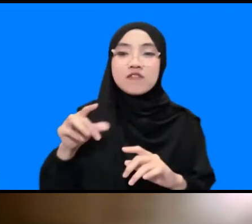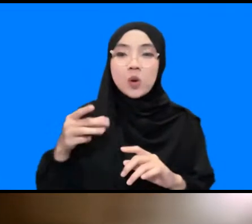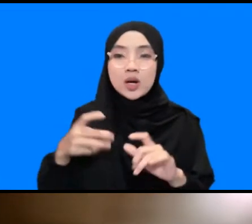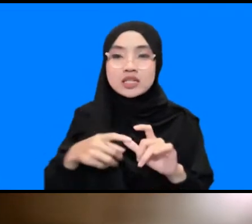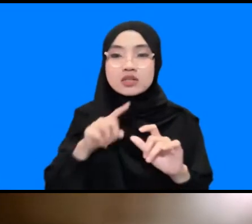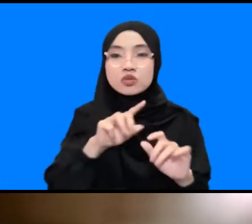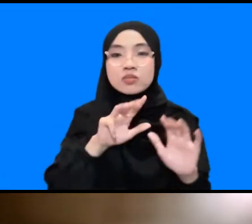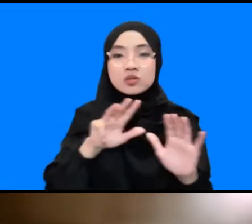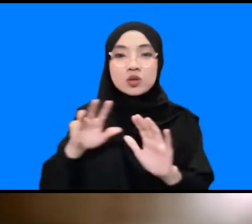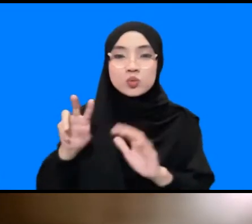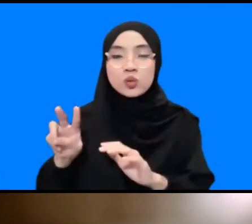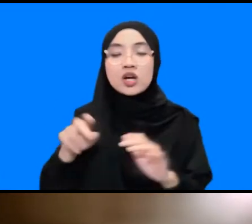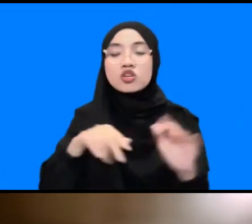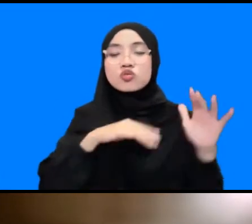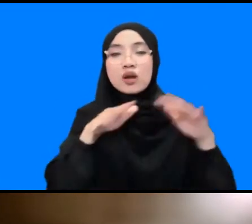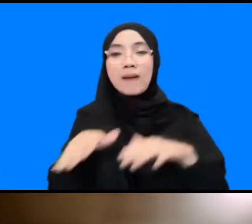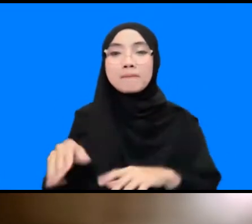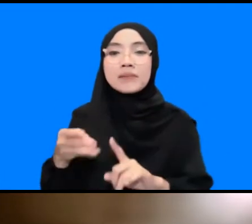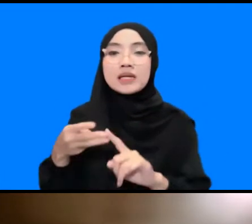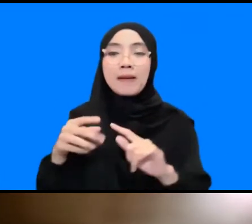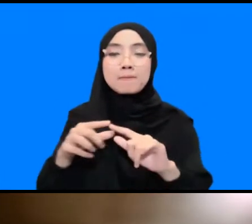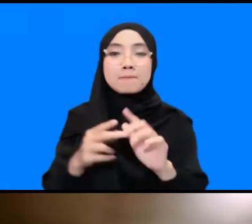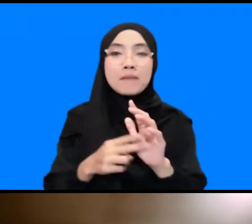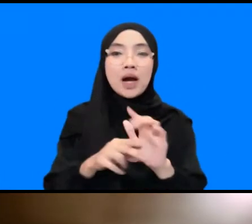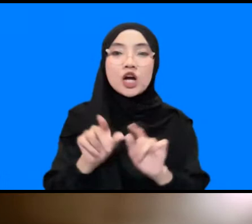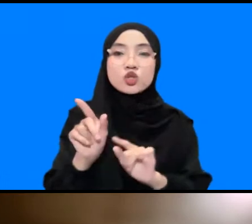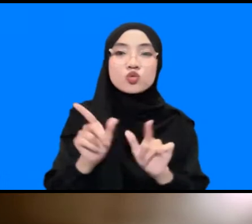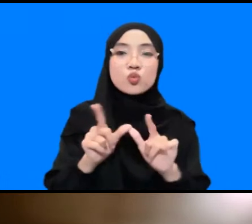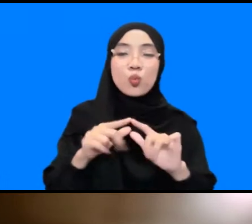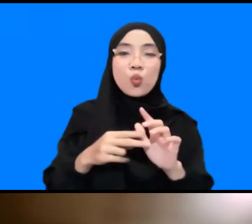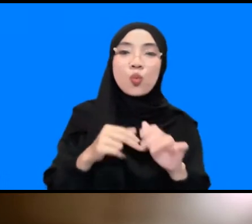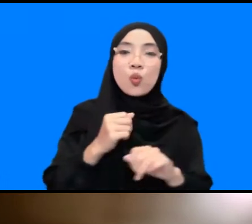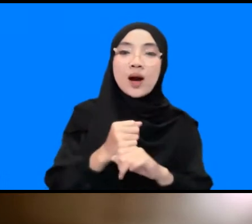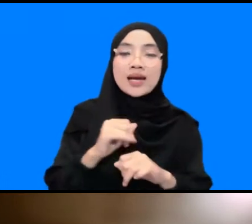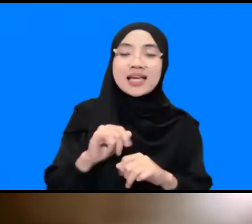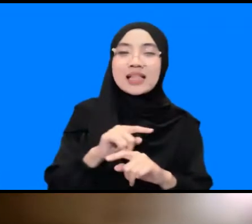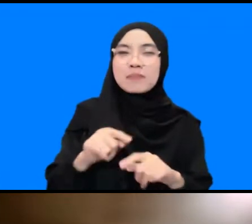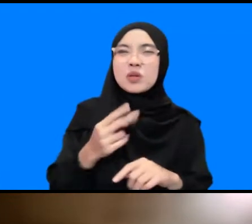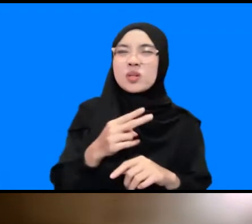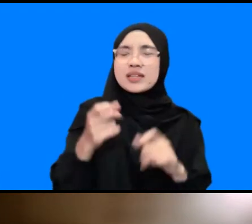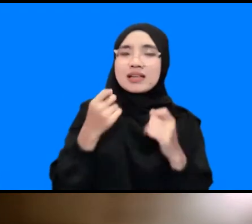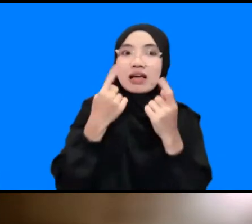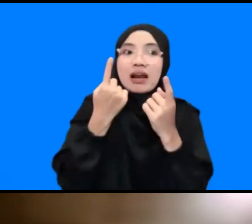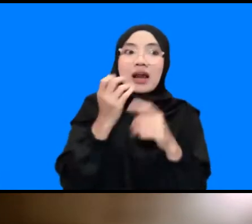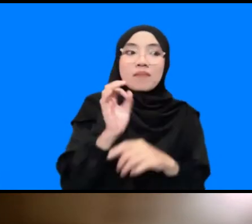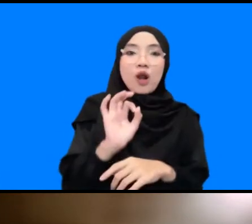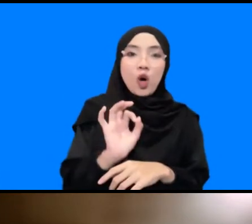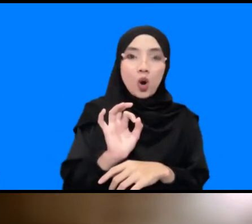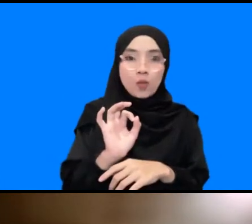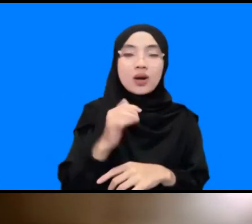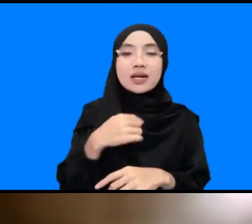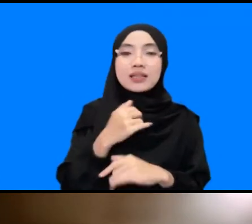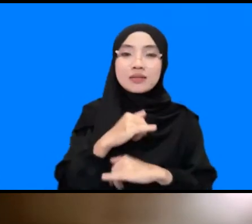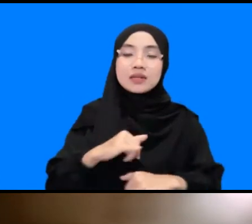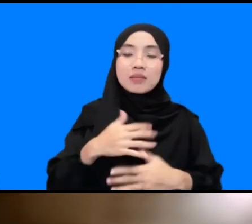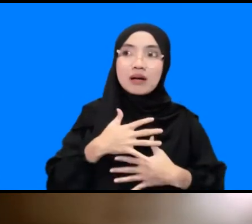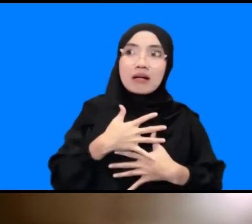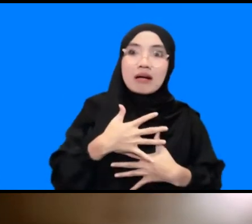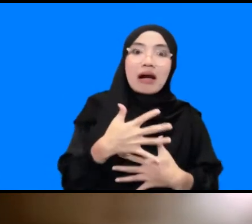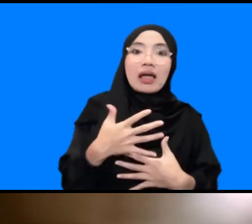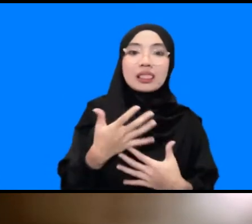Bajuwangi tapi itu belum membuka mata Indonesia secara sepenuhnya kita itu sama-sama kaget